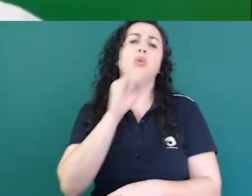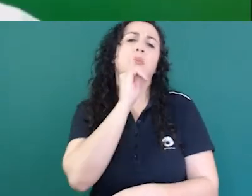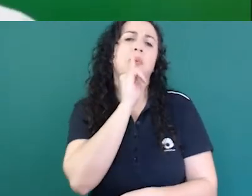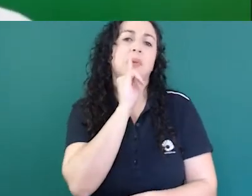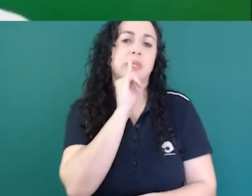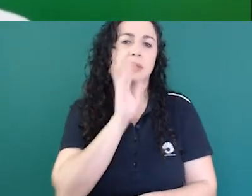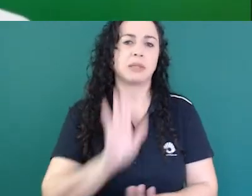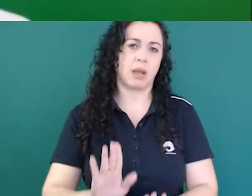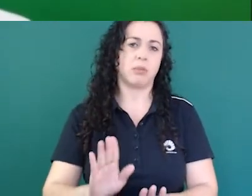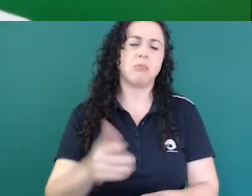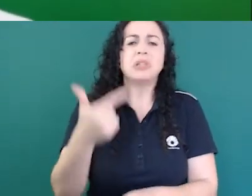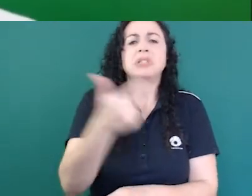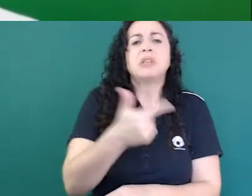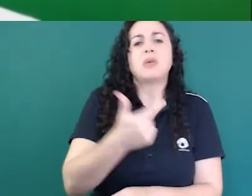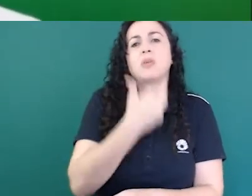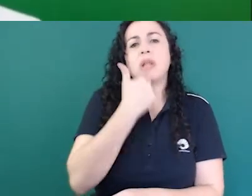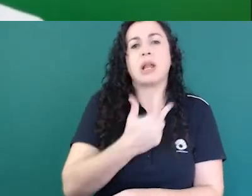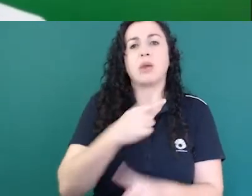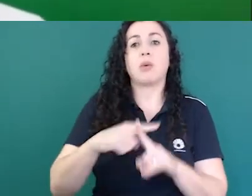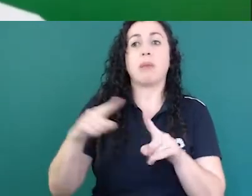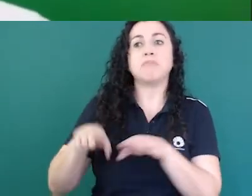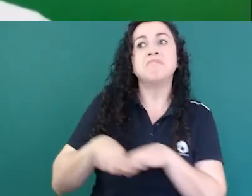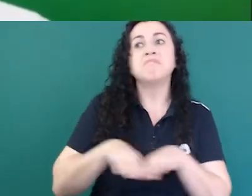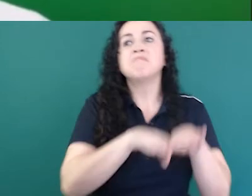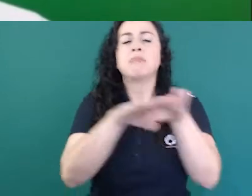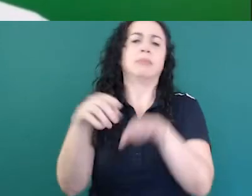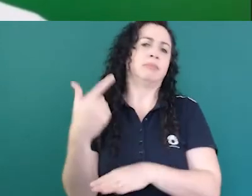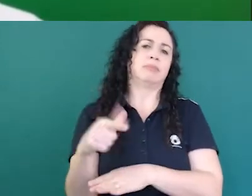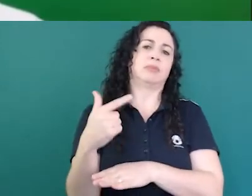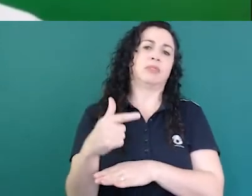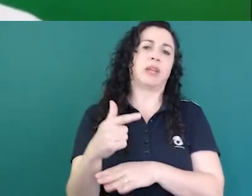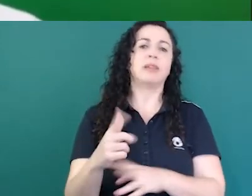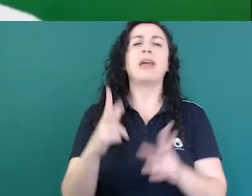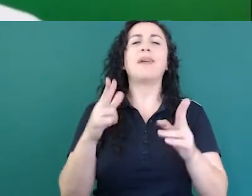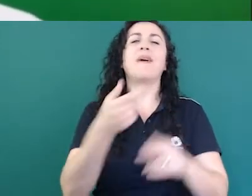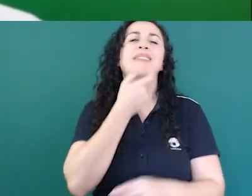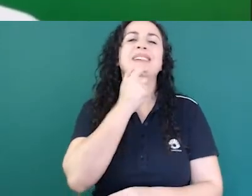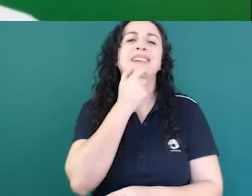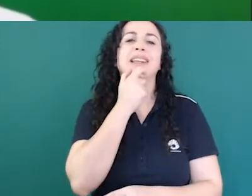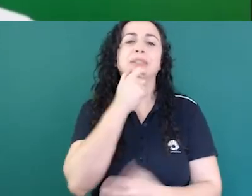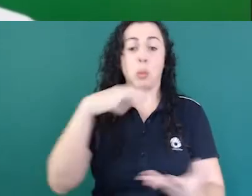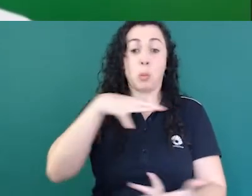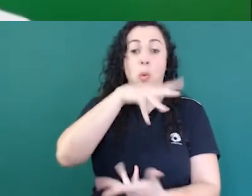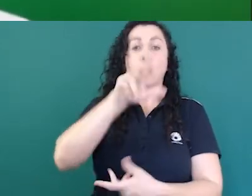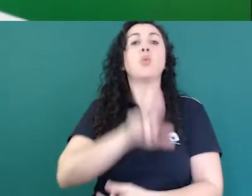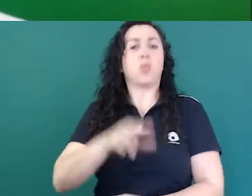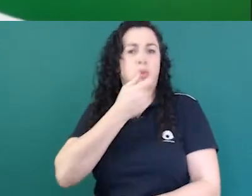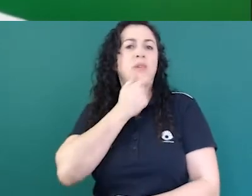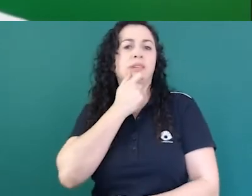Esperanto poderia ser, uma segunda língua, e na prática, o inglês é, a nossa segunda linha de comunicação,